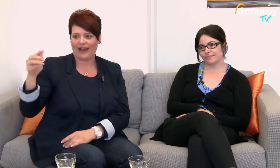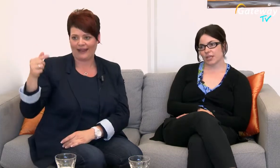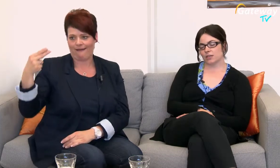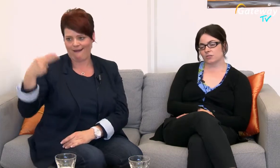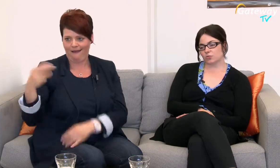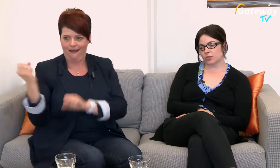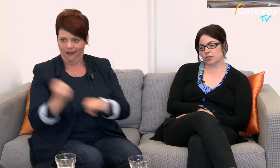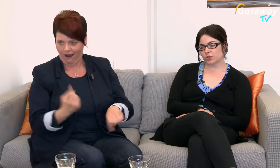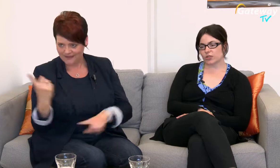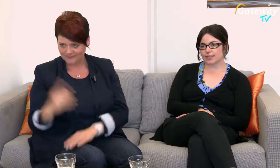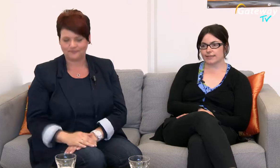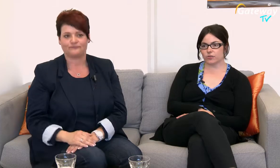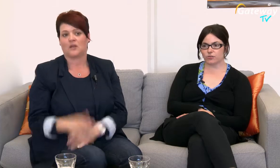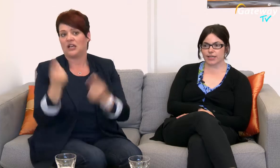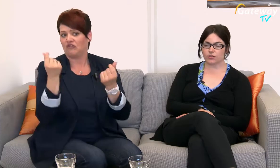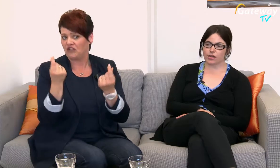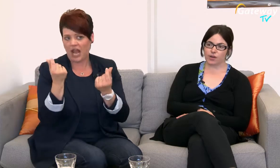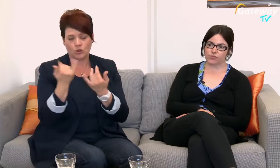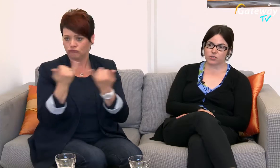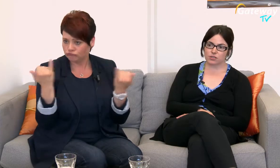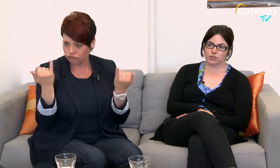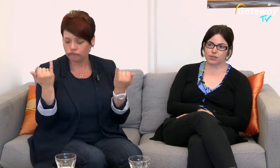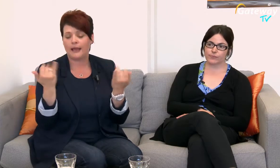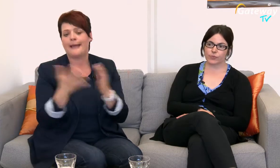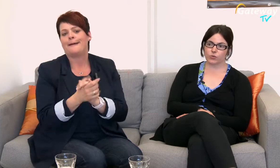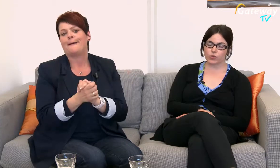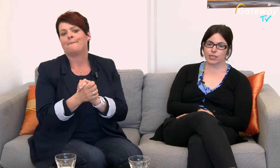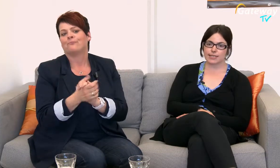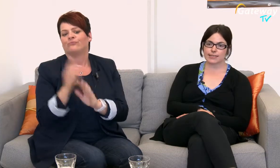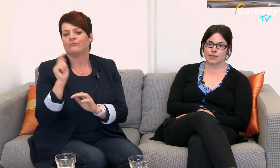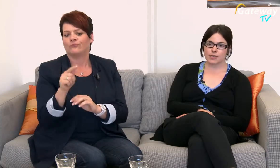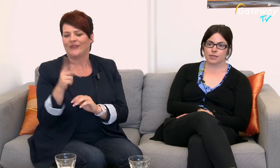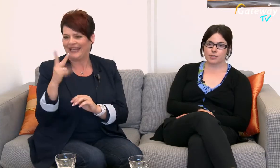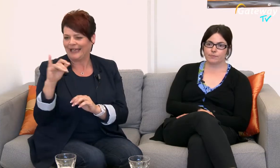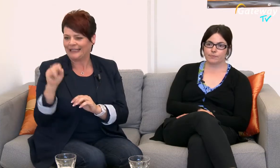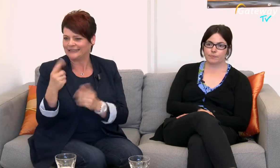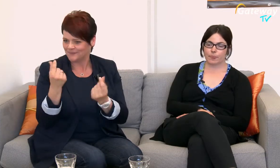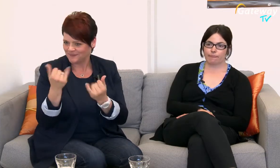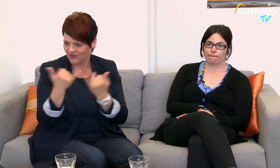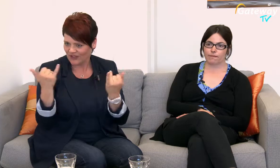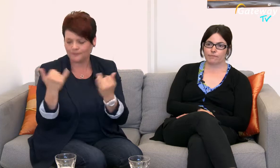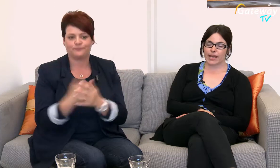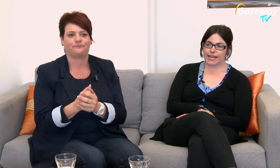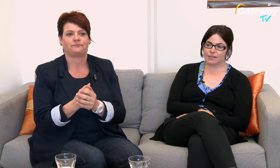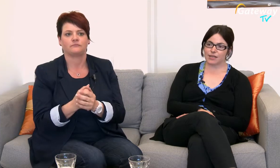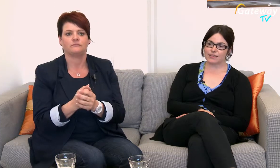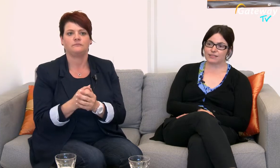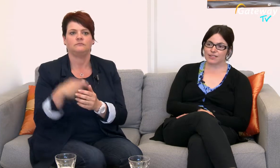Gut, zur Finanzierung vielleicht noch ein paar Worte von KISS Herr Lelgemann, also